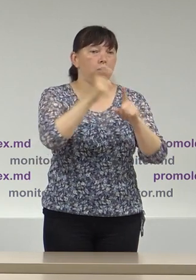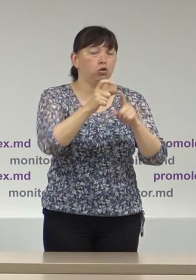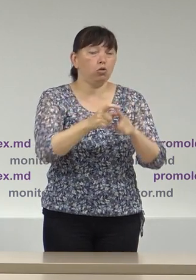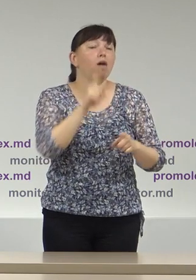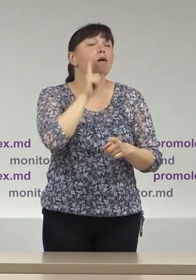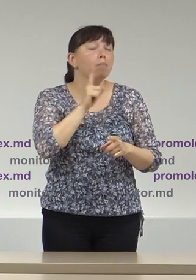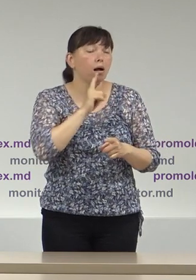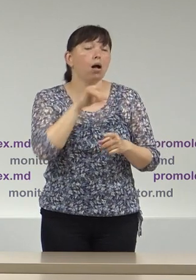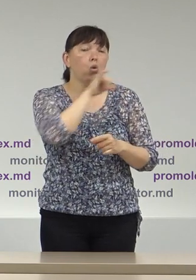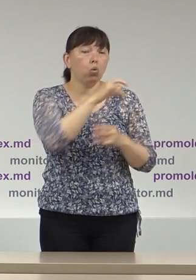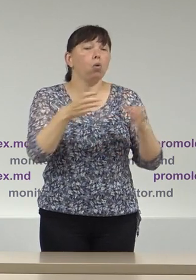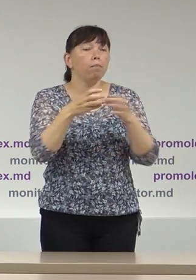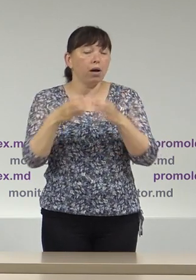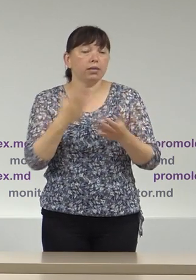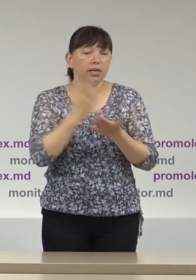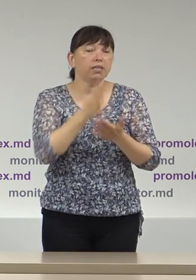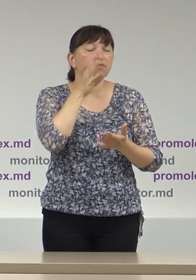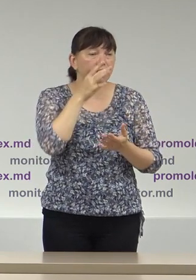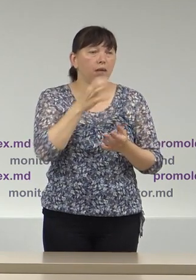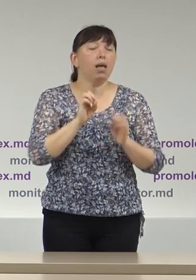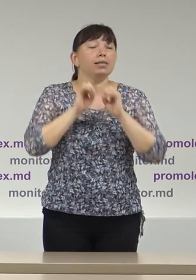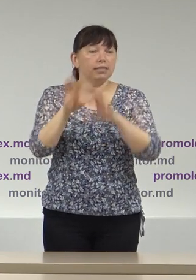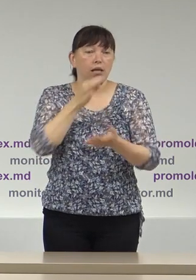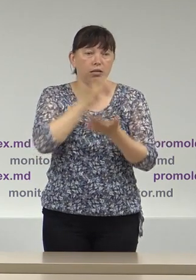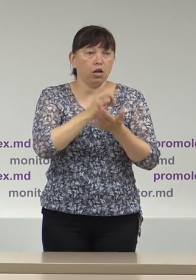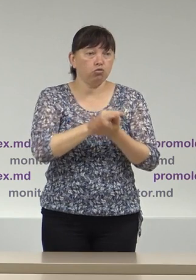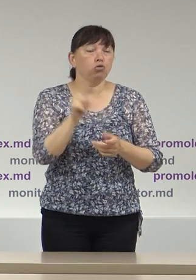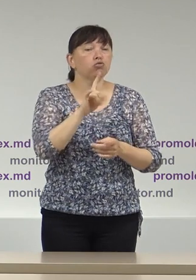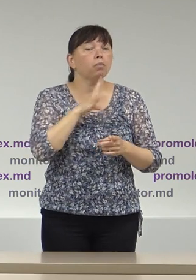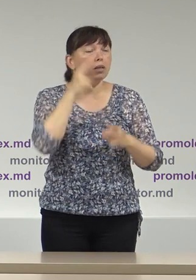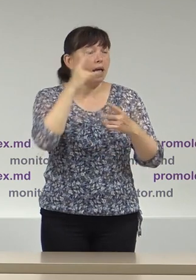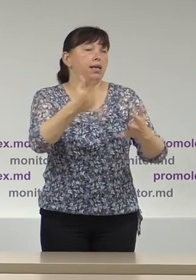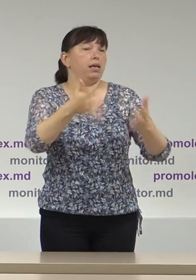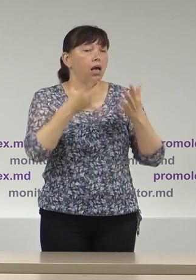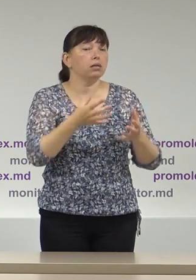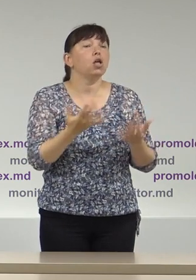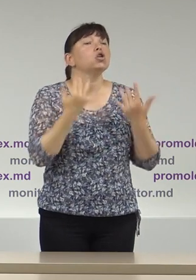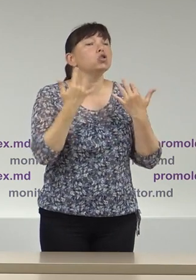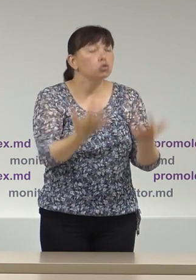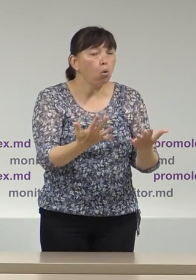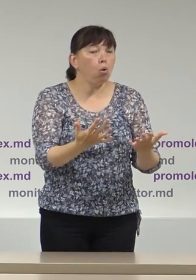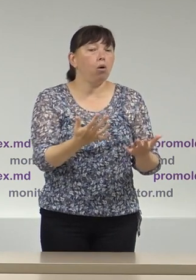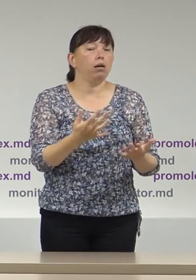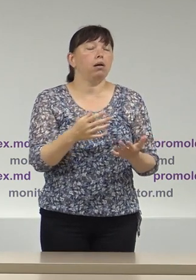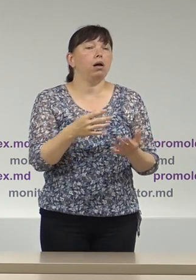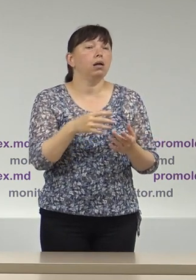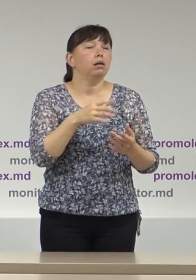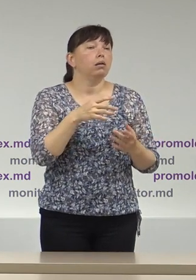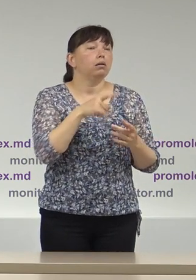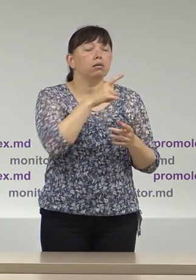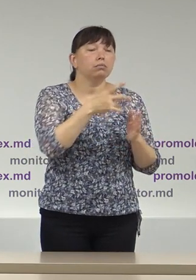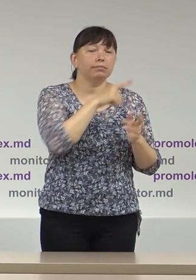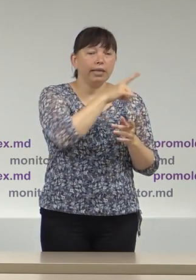raportul final al misiunii de observare pentru a înțelege cât exact eventual nu au raportat